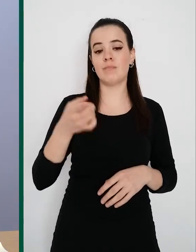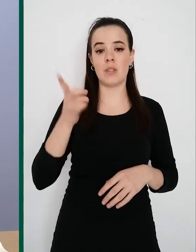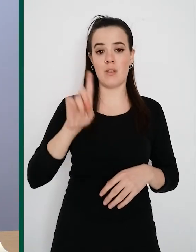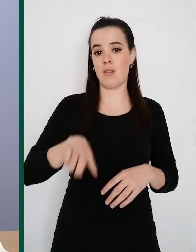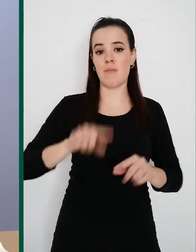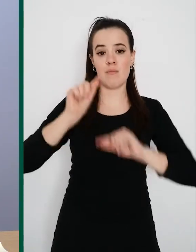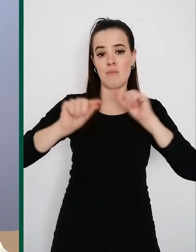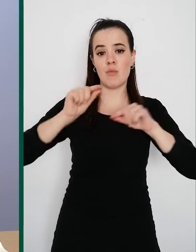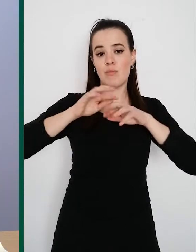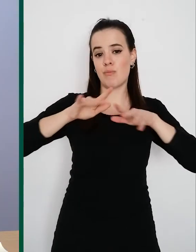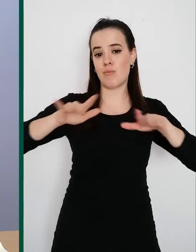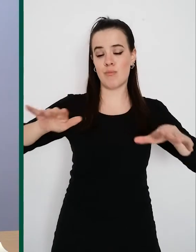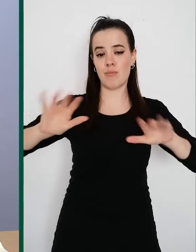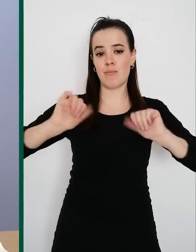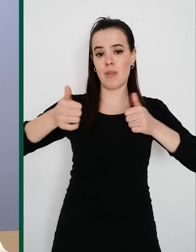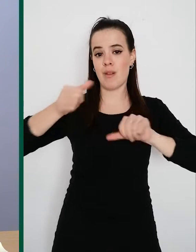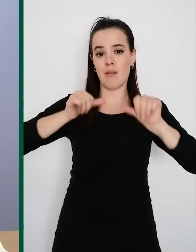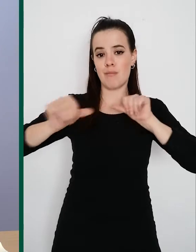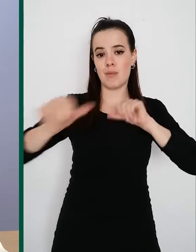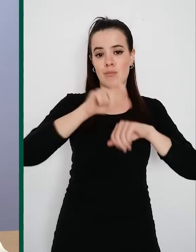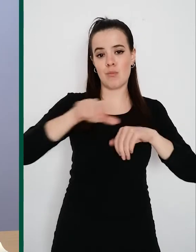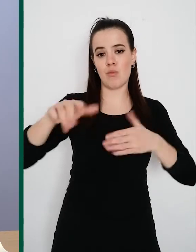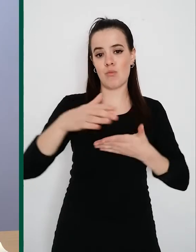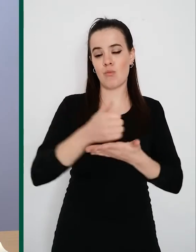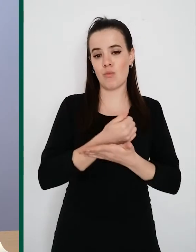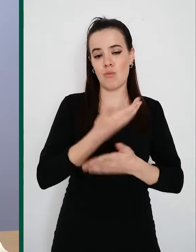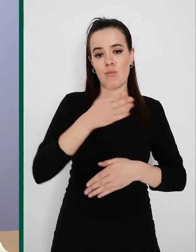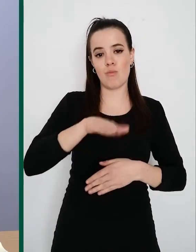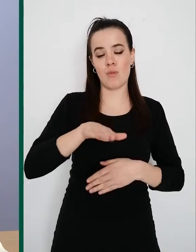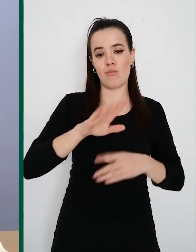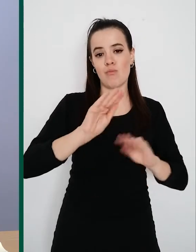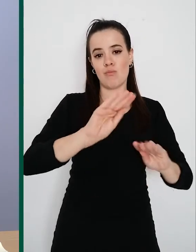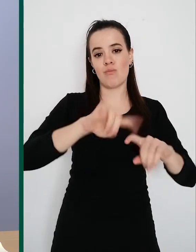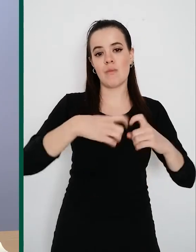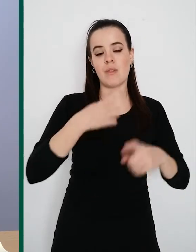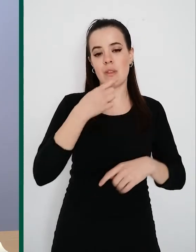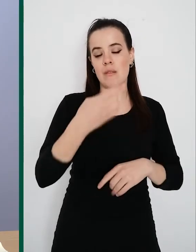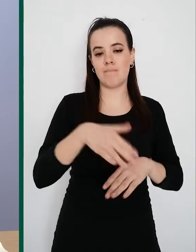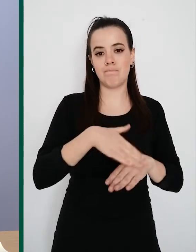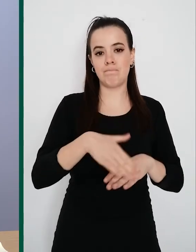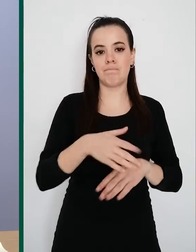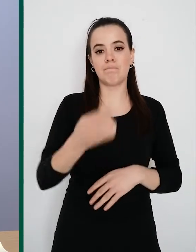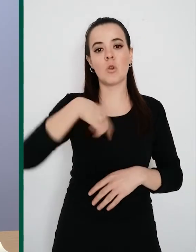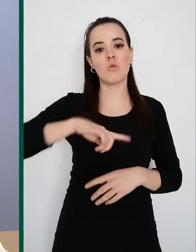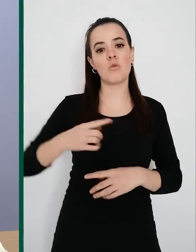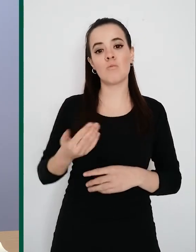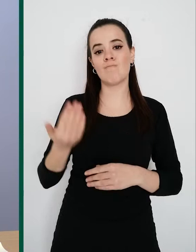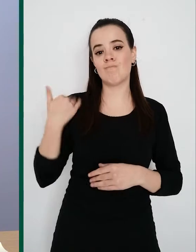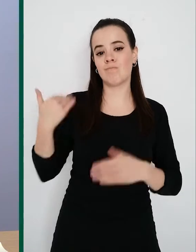de COVID-19 en La Rioja. Por favor, y como venimos insistiendo desde hace unos días, que ni estas cifras tan